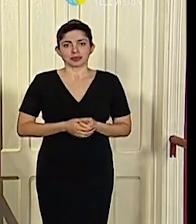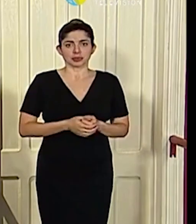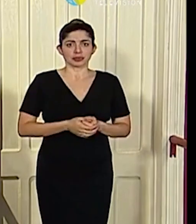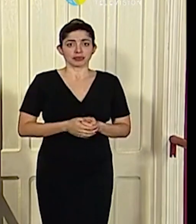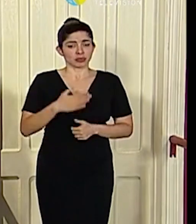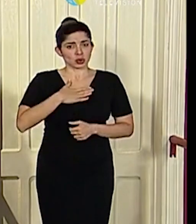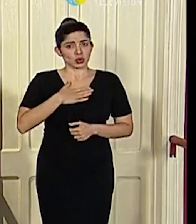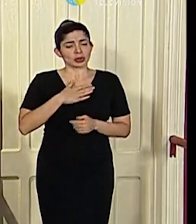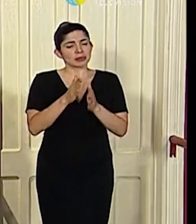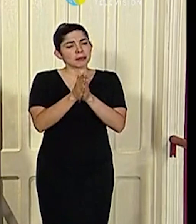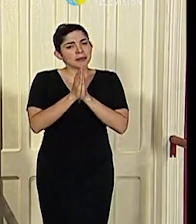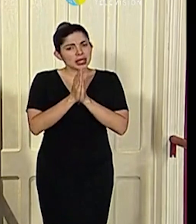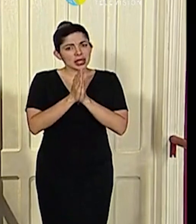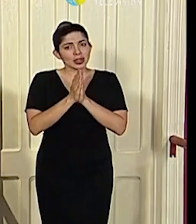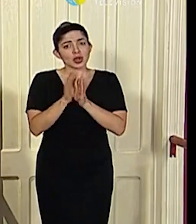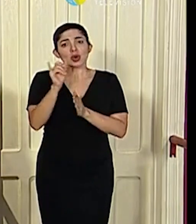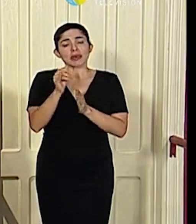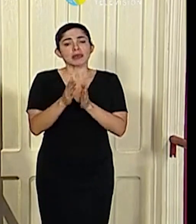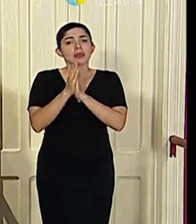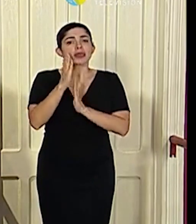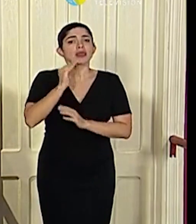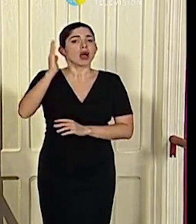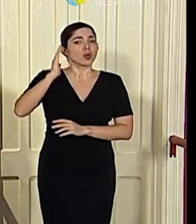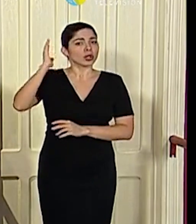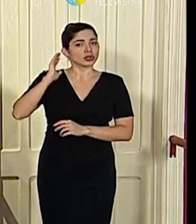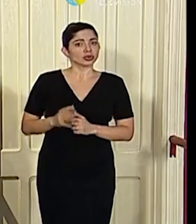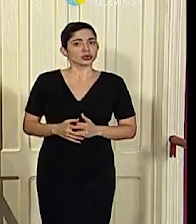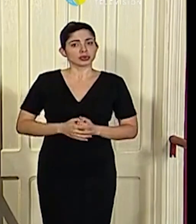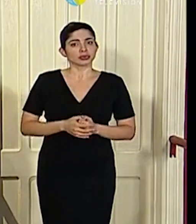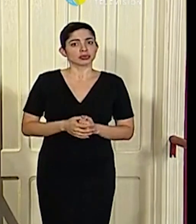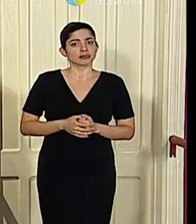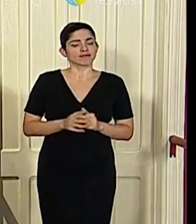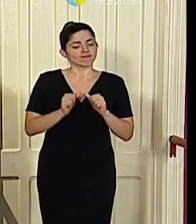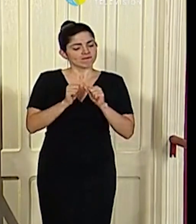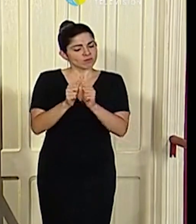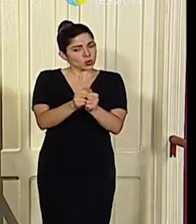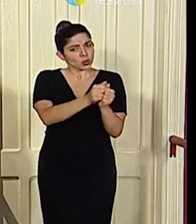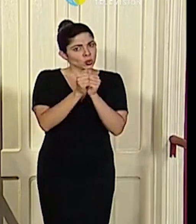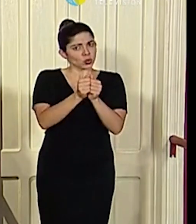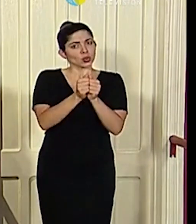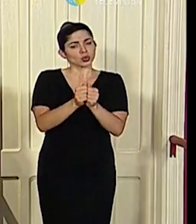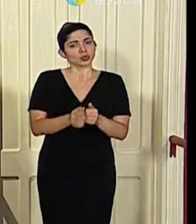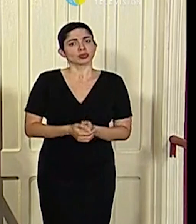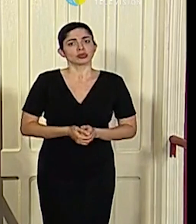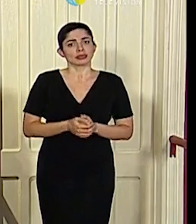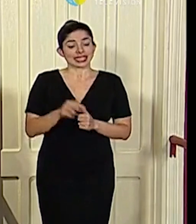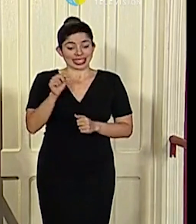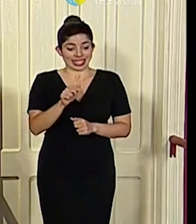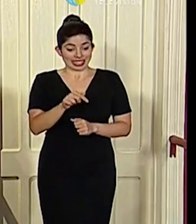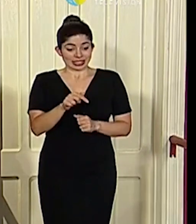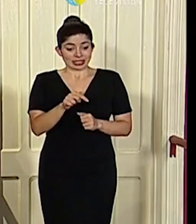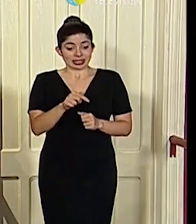Y yo lo que les pido es, lo que pedirían nuestros abuelos, es que nos mantengamos unidos y unidas, y que saquemos